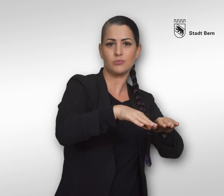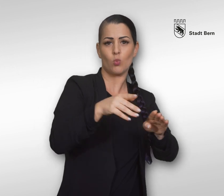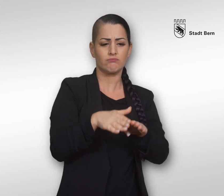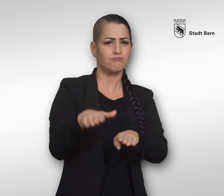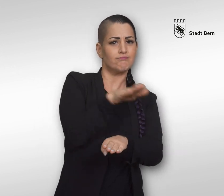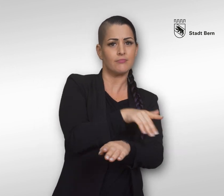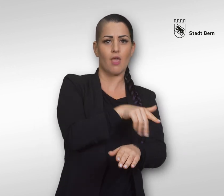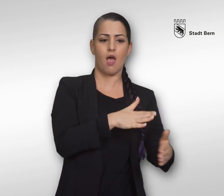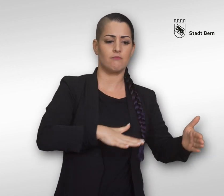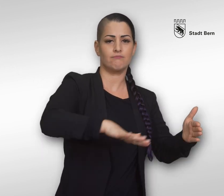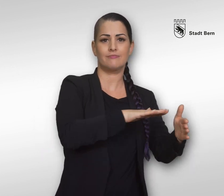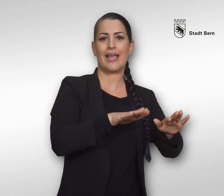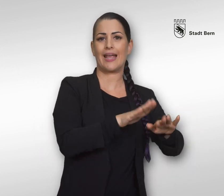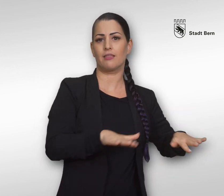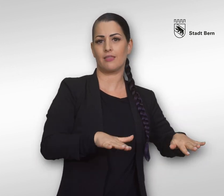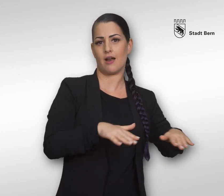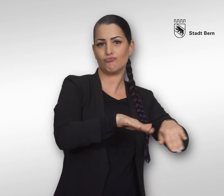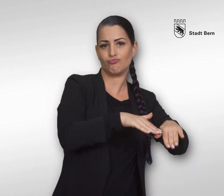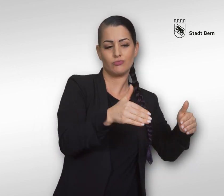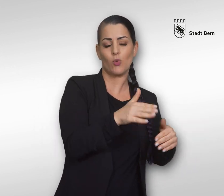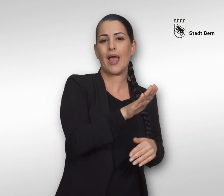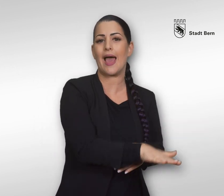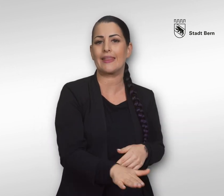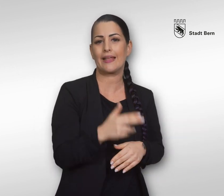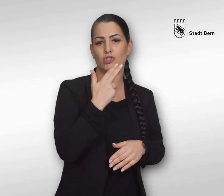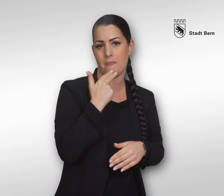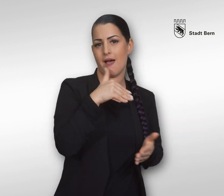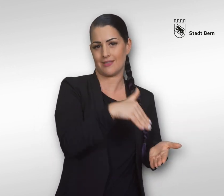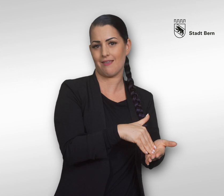während ein separates Kinderbecken bei den Kleinsten für Wasserspaß sorgt.